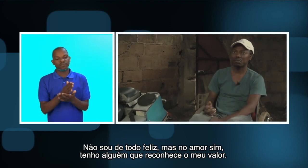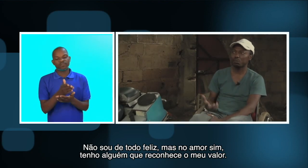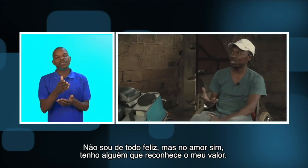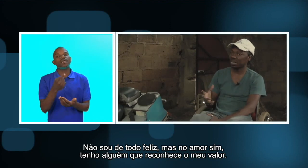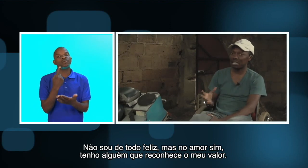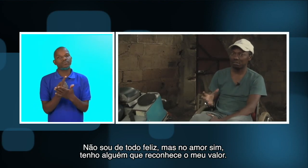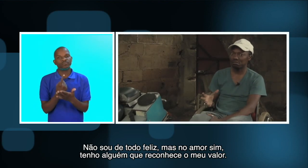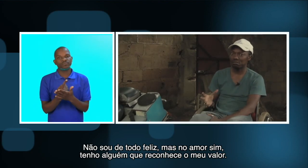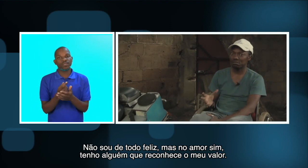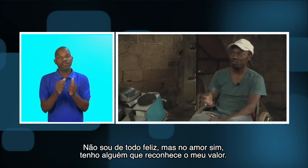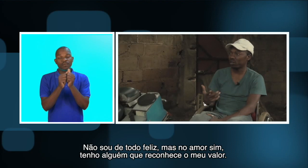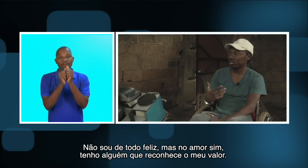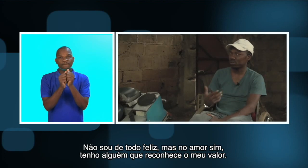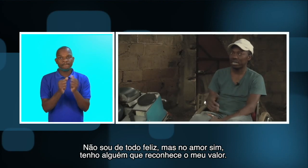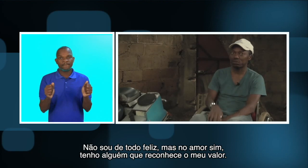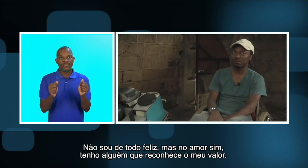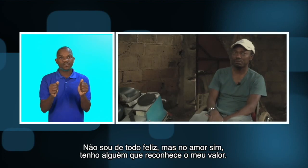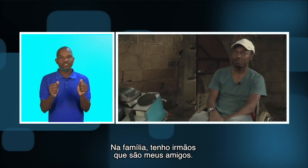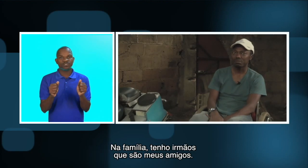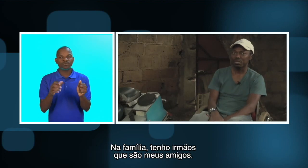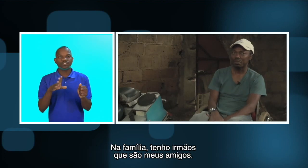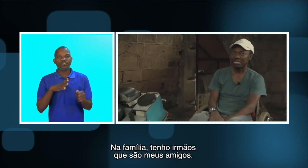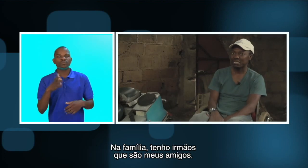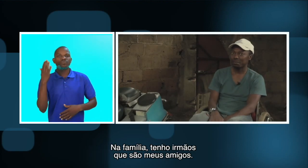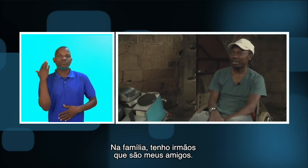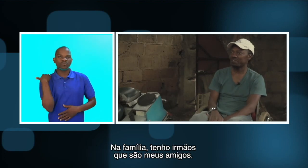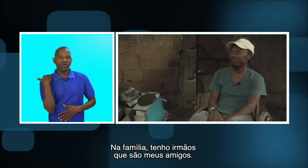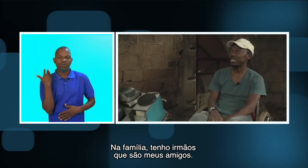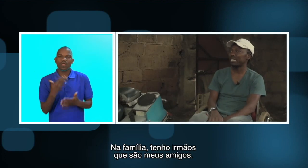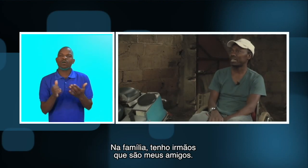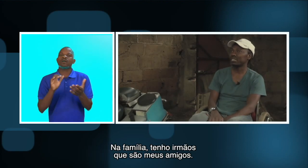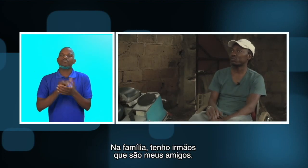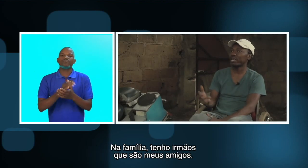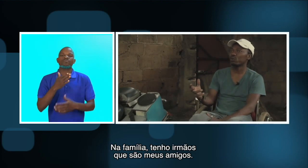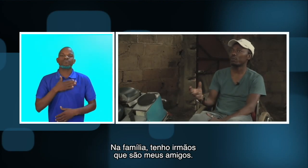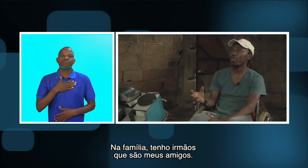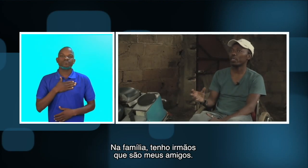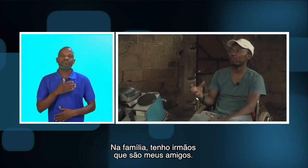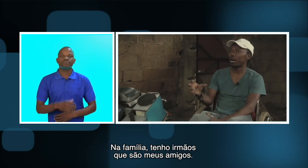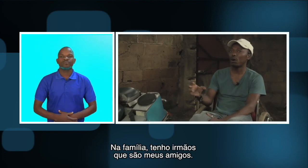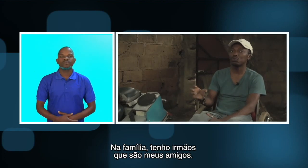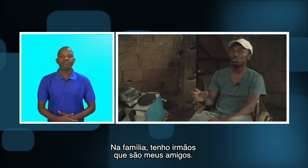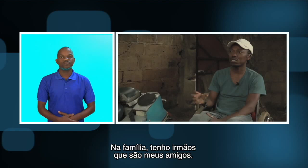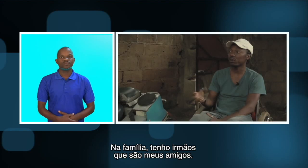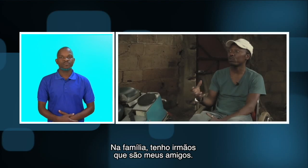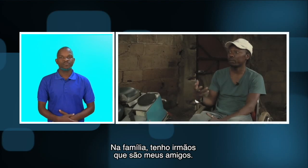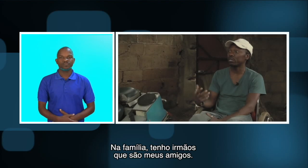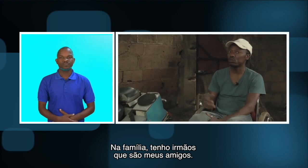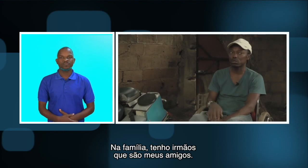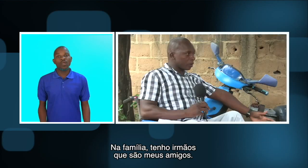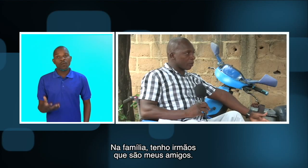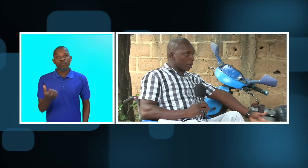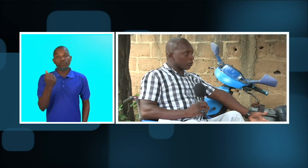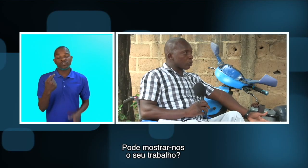alguém que me mostra o valor que eu tenho mas da parte de família eu tenho irmãos que são meus